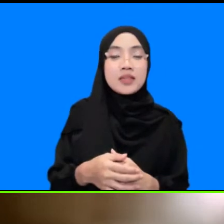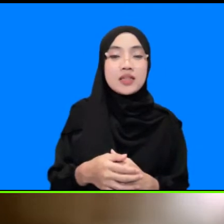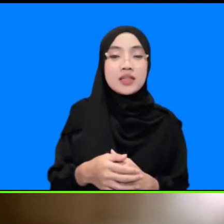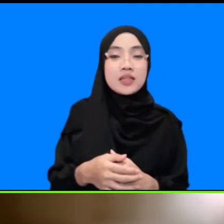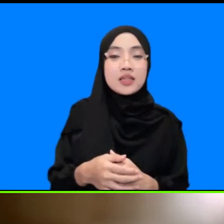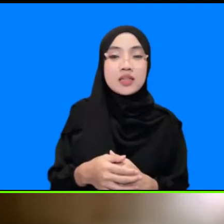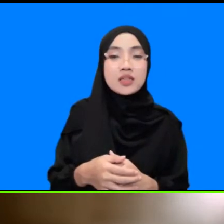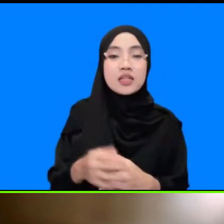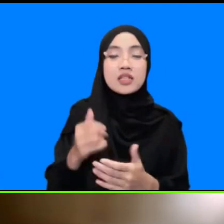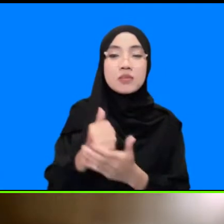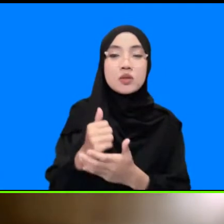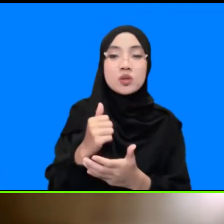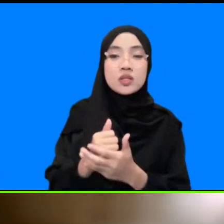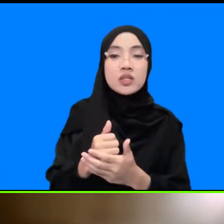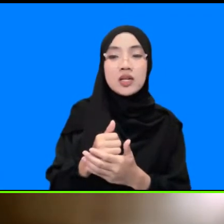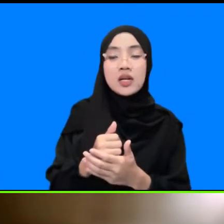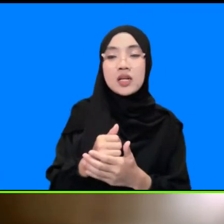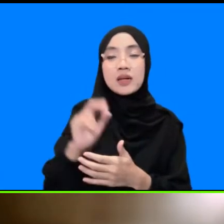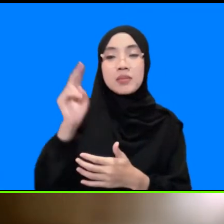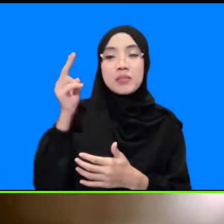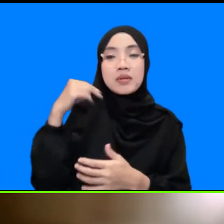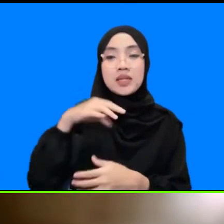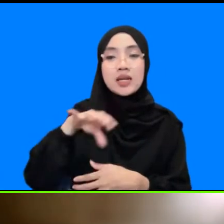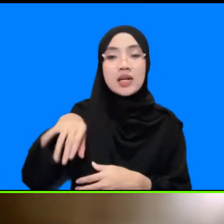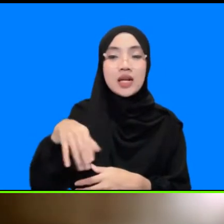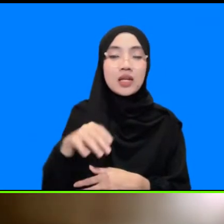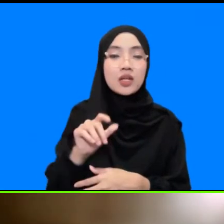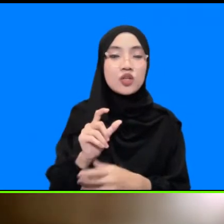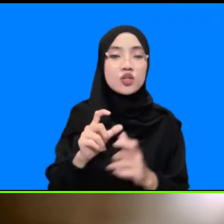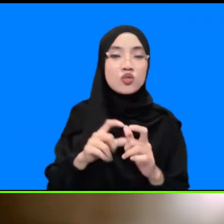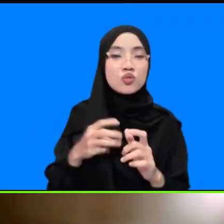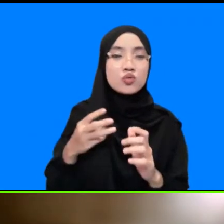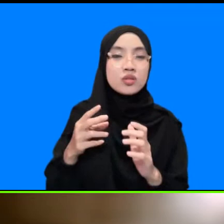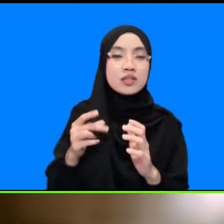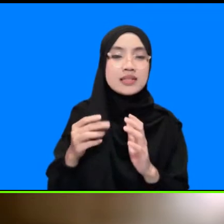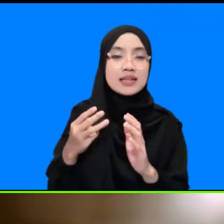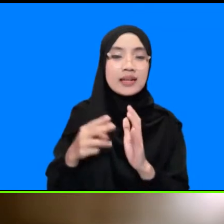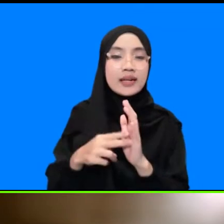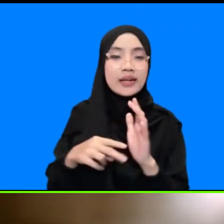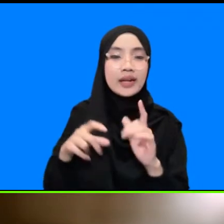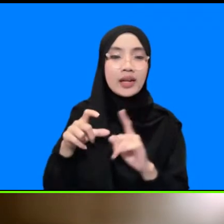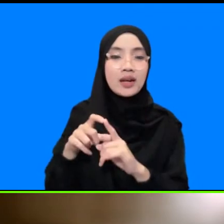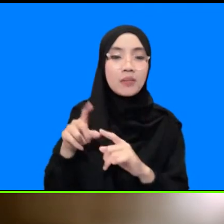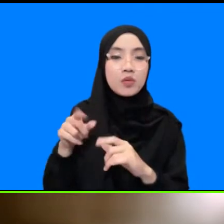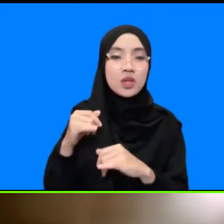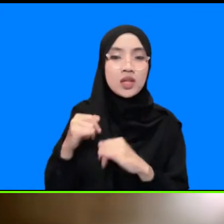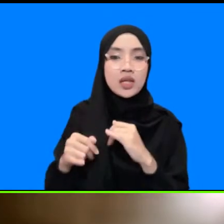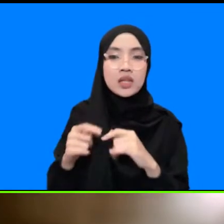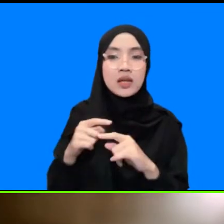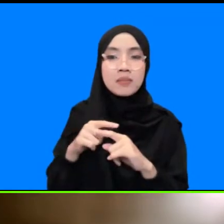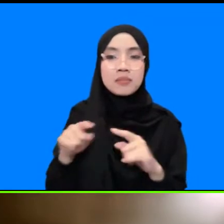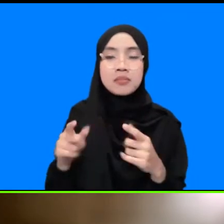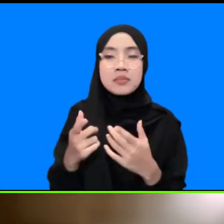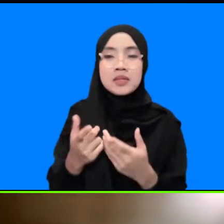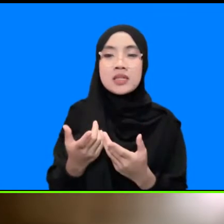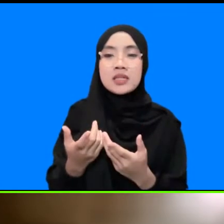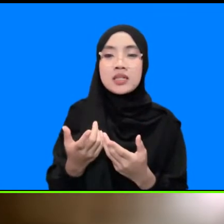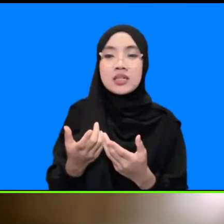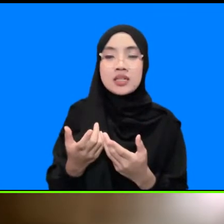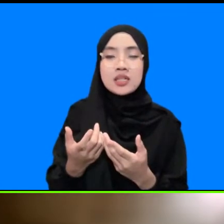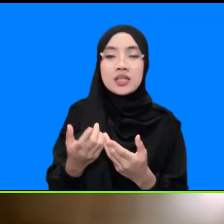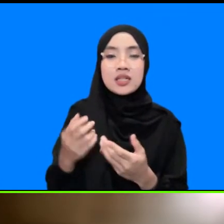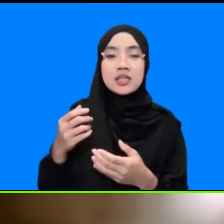dari pihak Pemda dan ini tidak hanya di Aceh mungkin tapi di wilayah